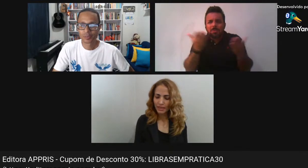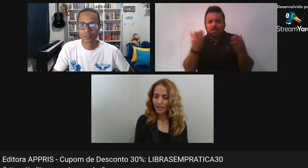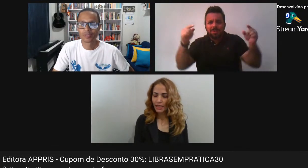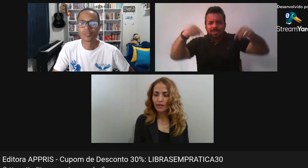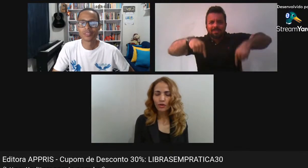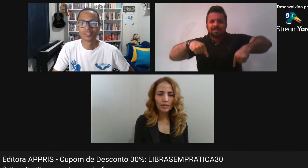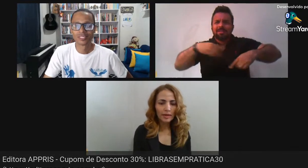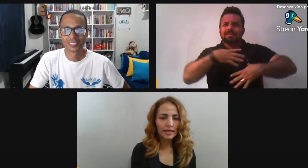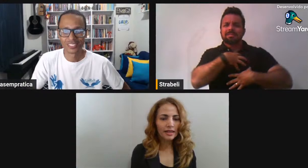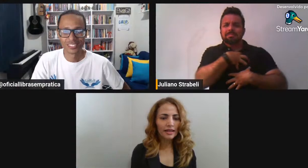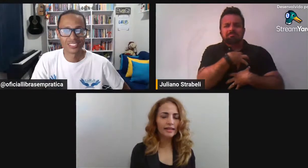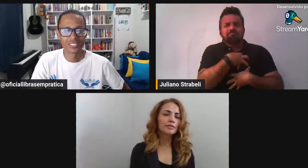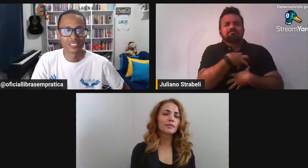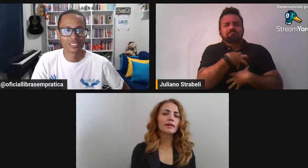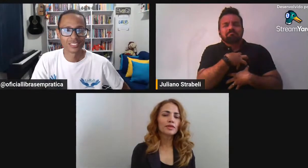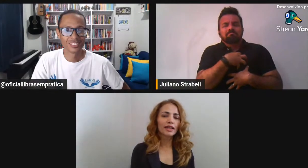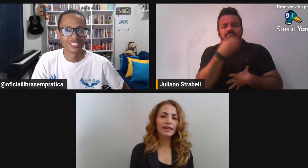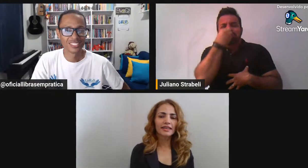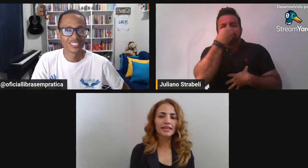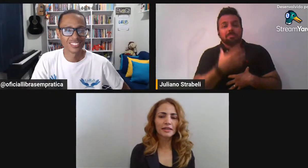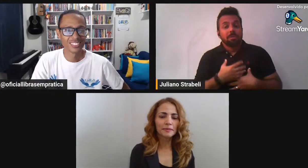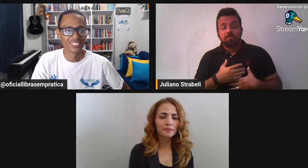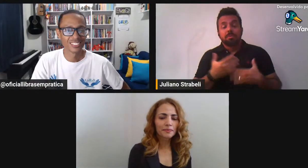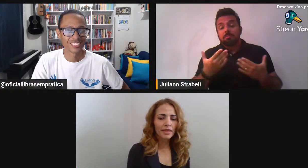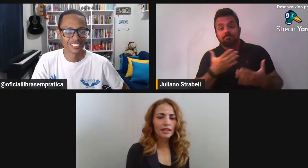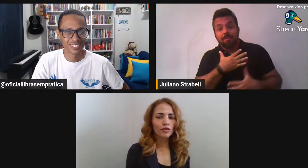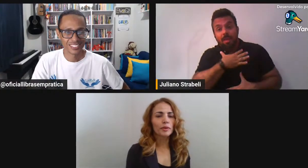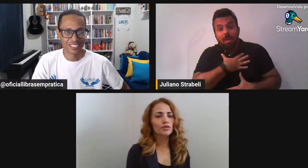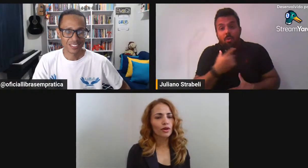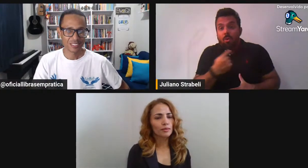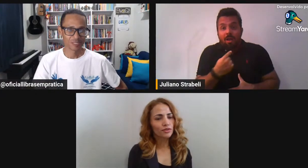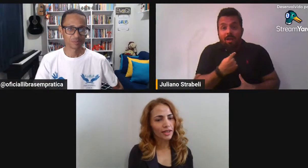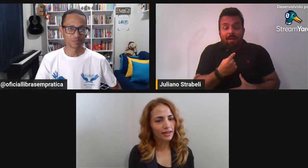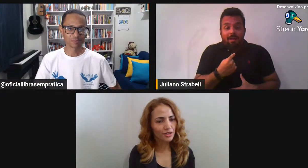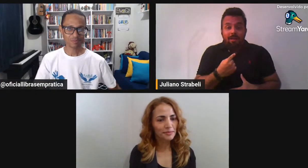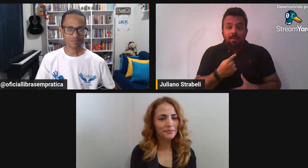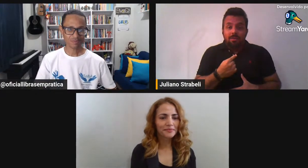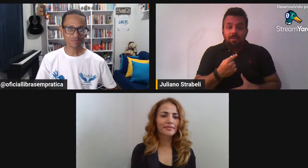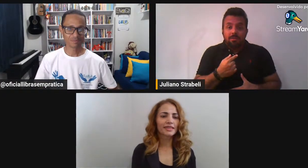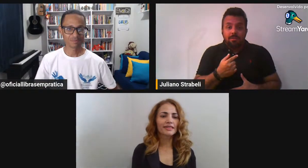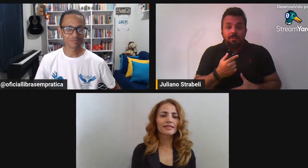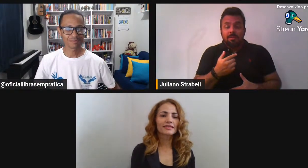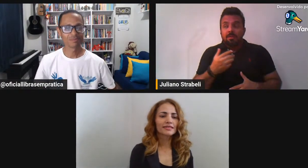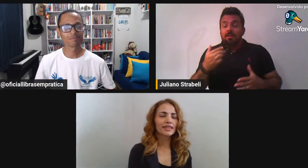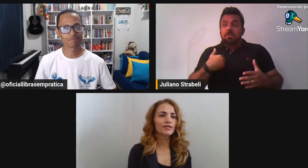história Golda Meira É uma mulher Que foi para a escola Muito tarde